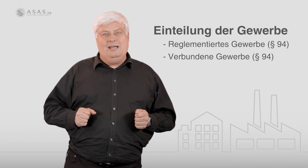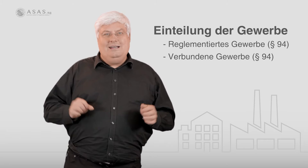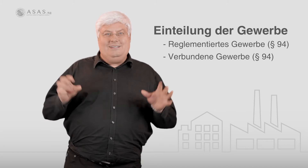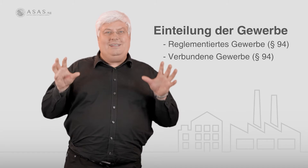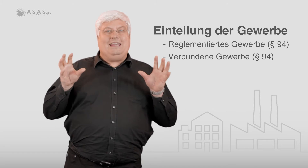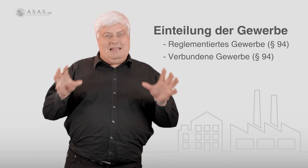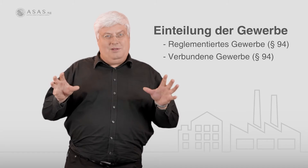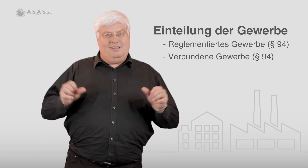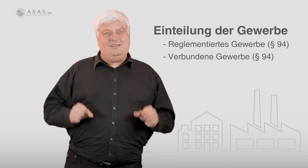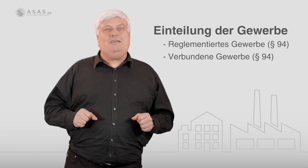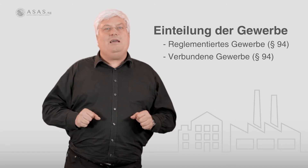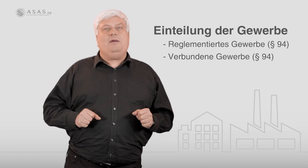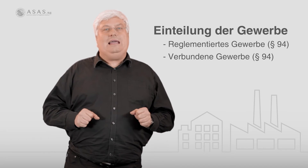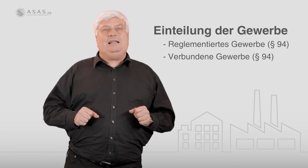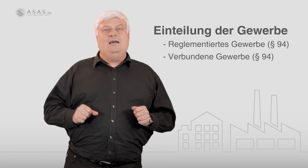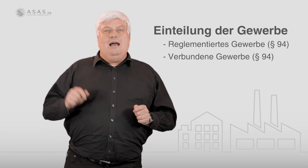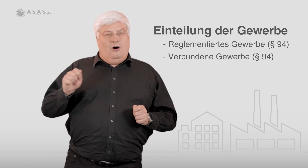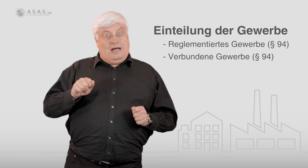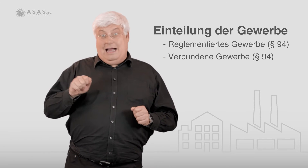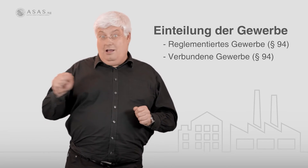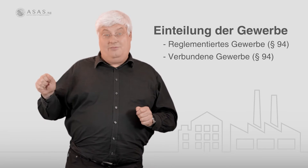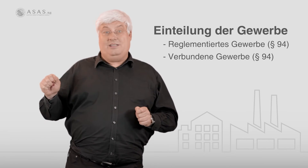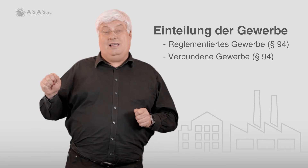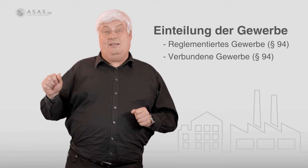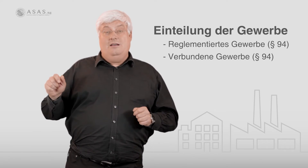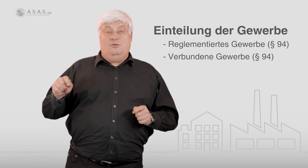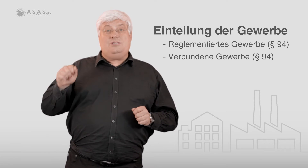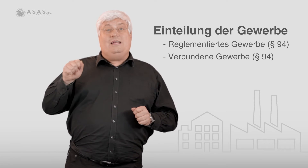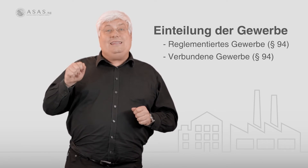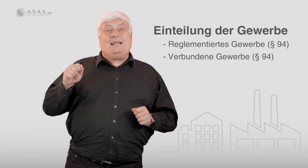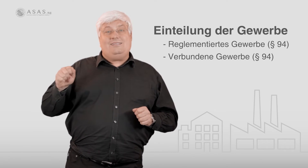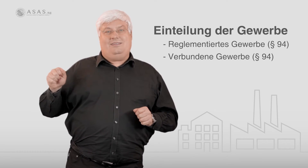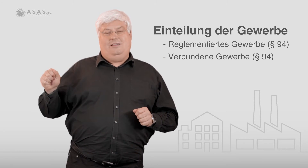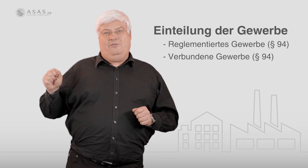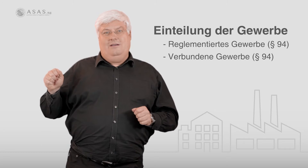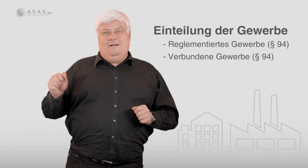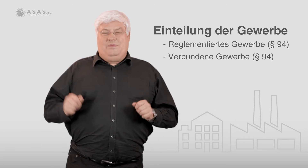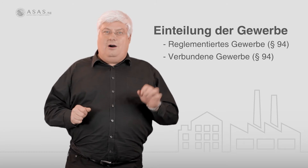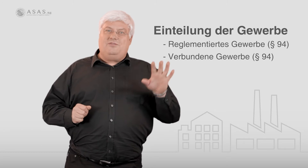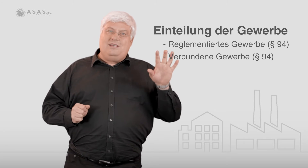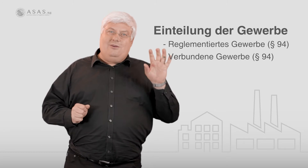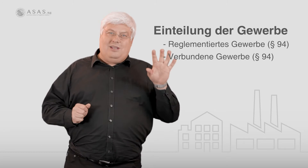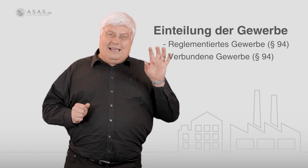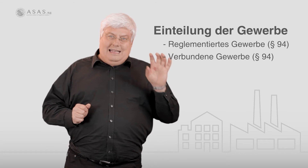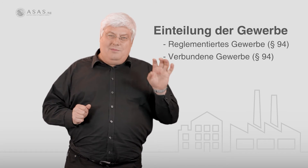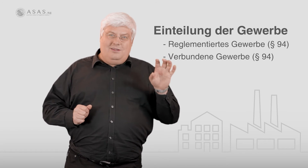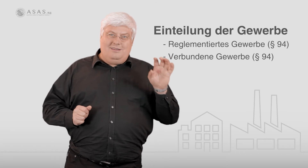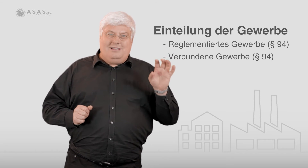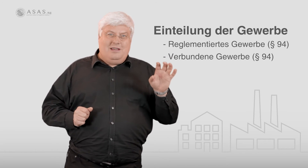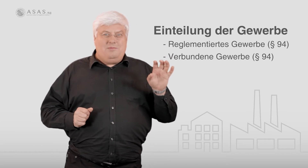die die reglementierten Gewerbe regelt, auch alle aufgezählt. Und zwar taxativ. Die Aufzählung der reglementierten Gewerbe